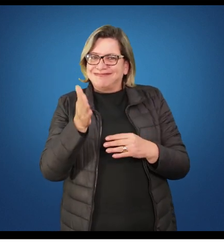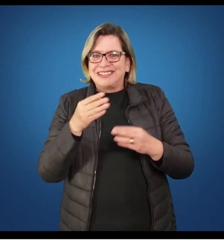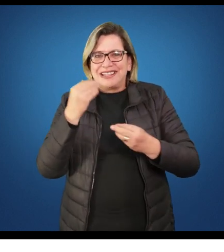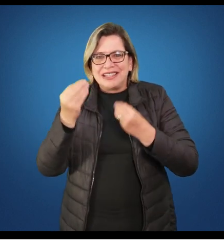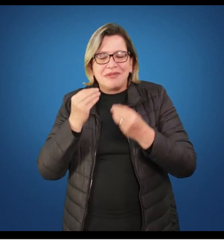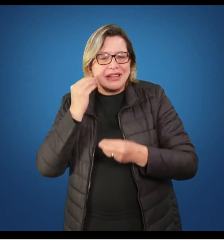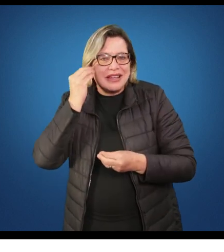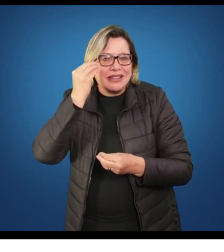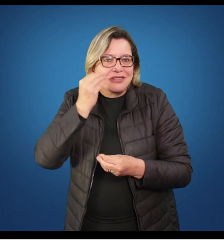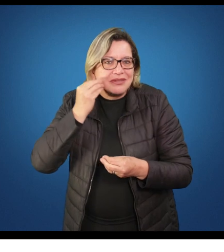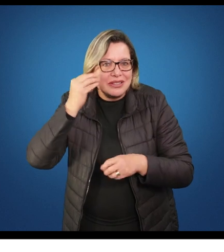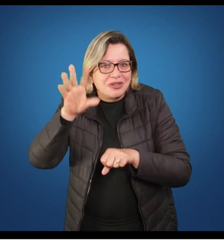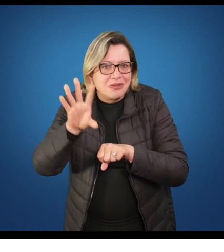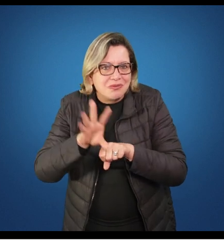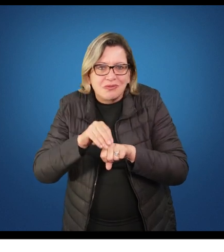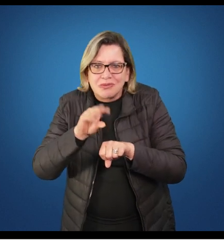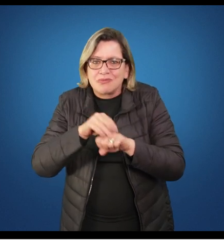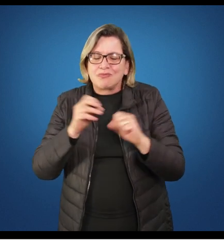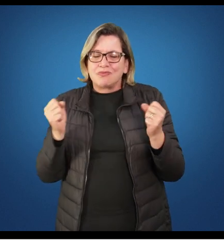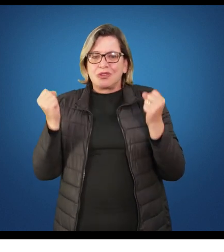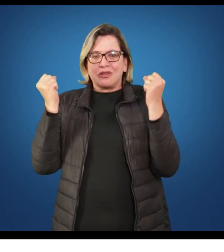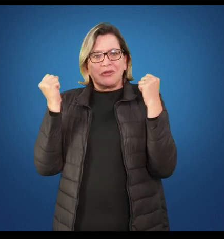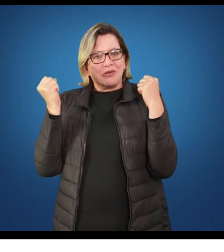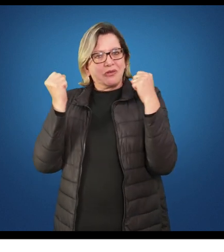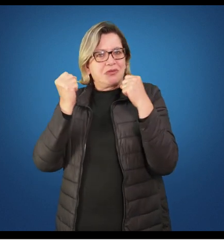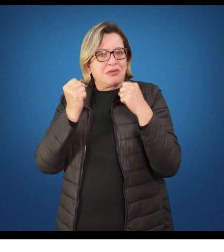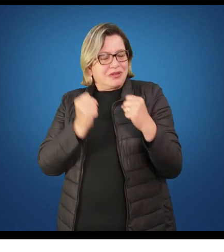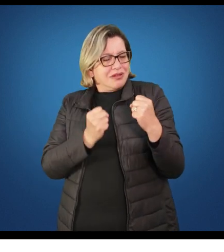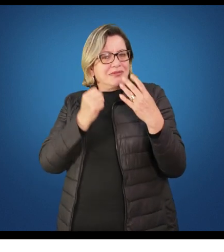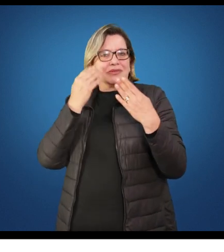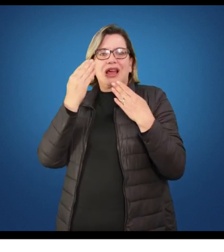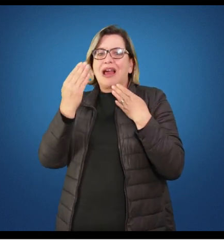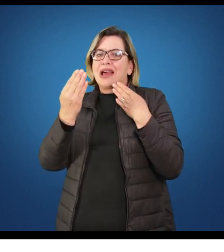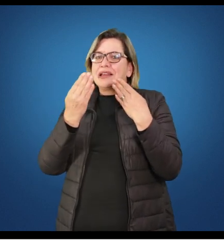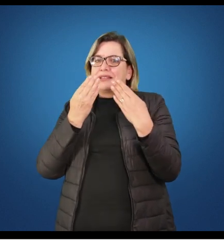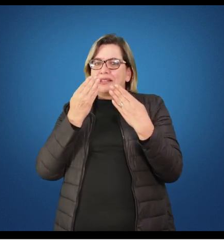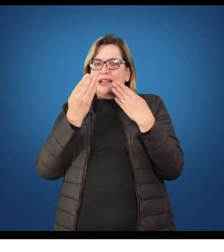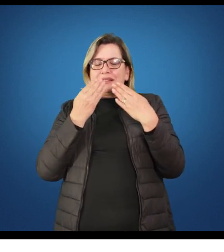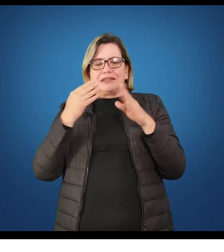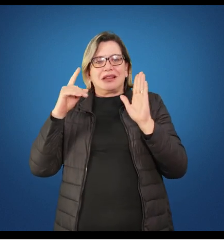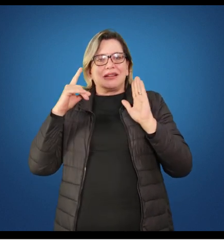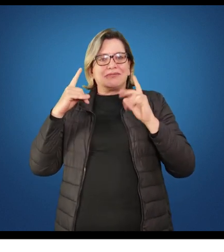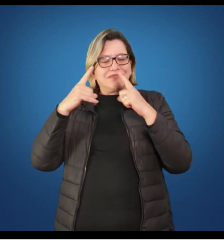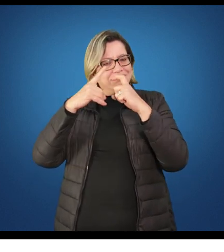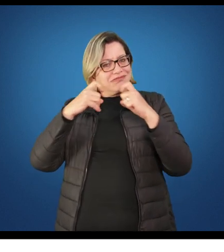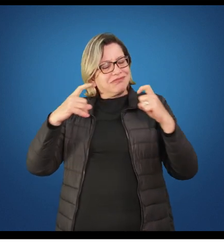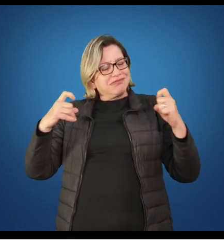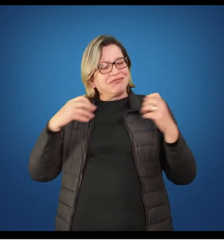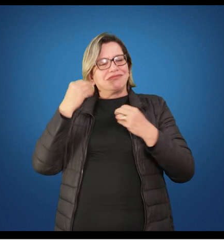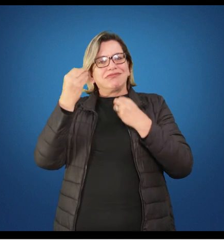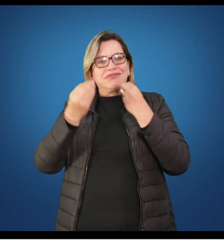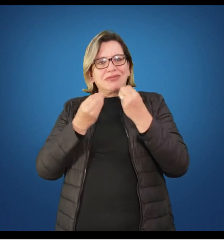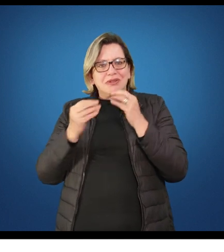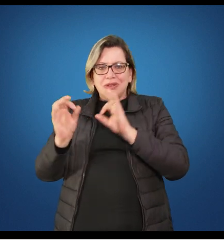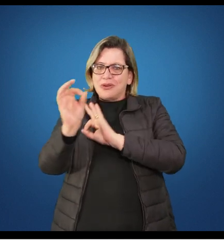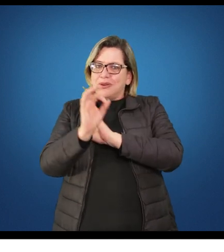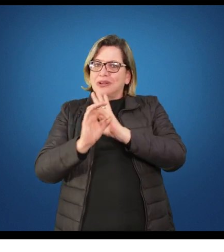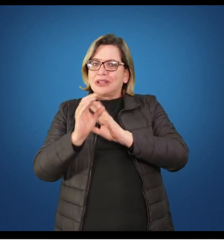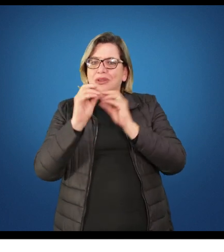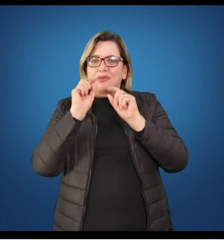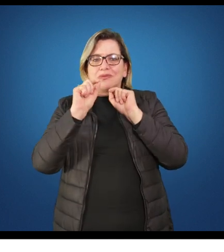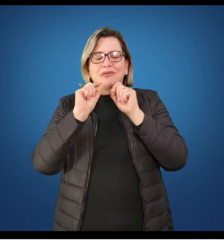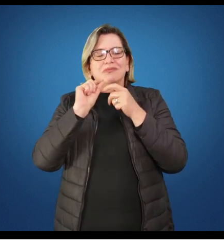experiências, desse conhecimento, nós possamos analisar de uma maneira científica, sistematizada o que tem sido